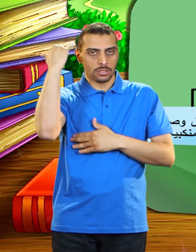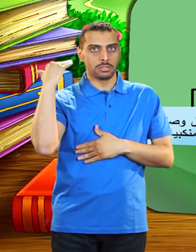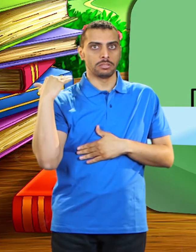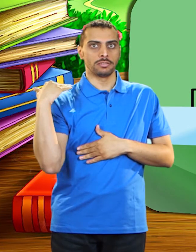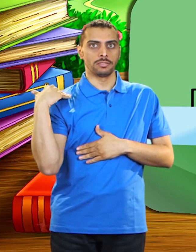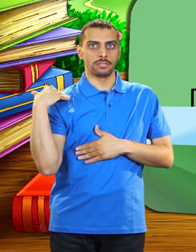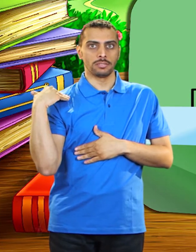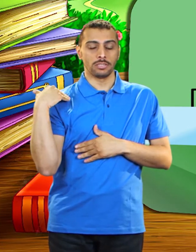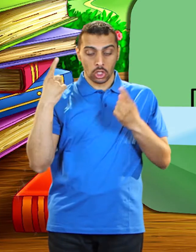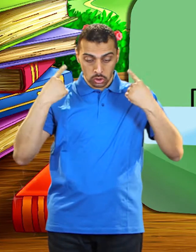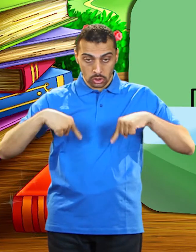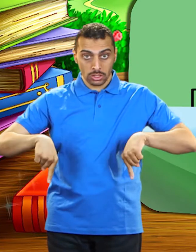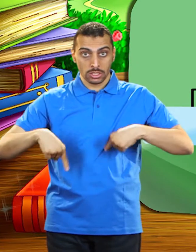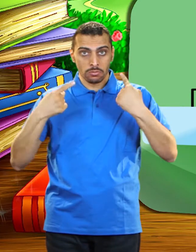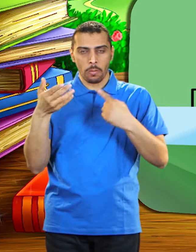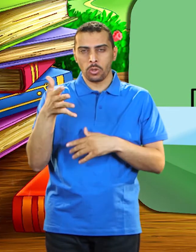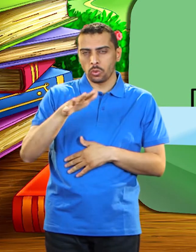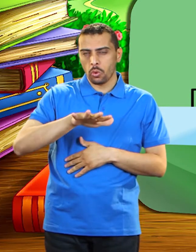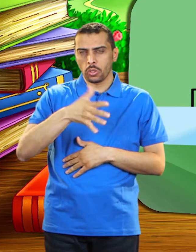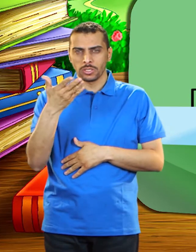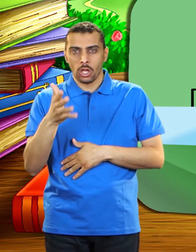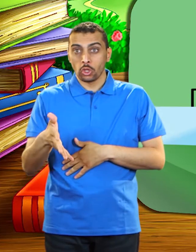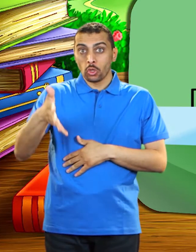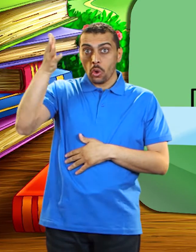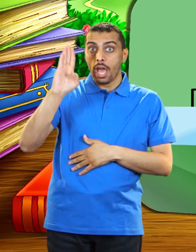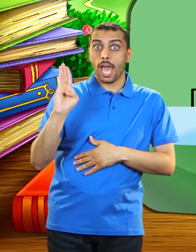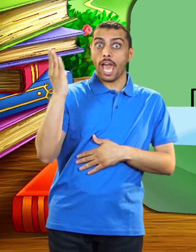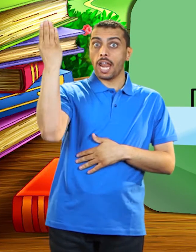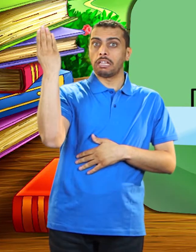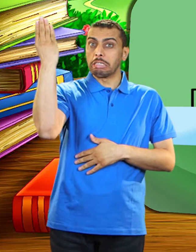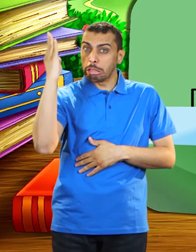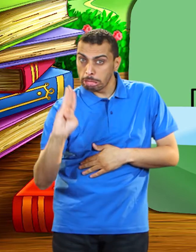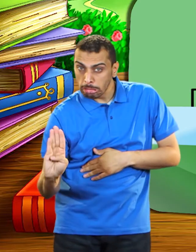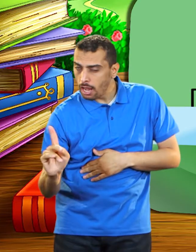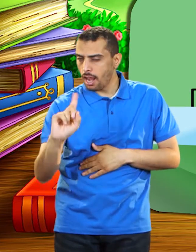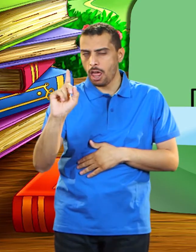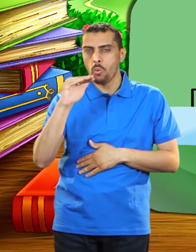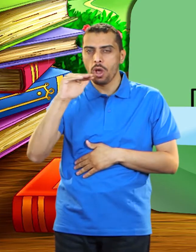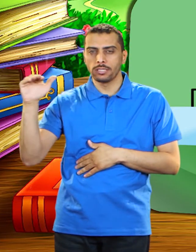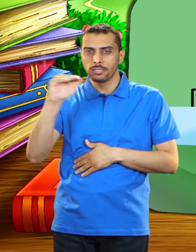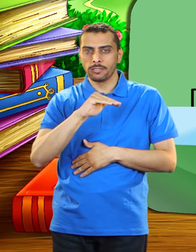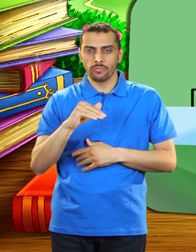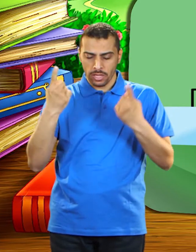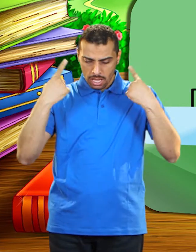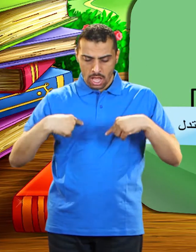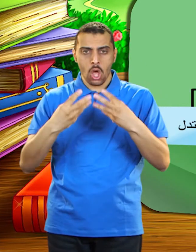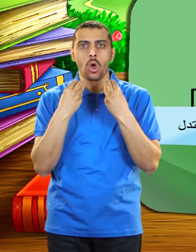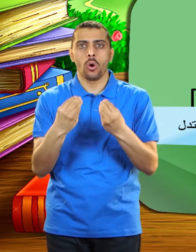وكان جسمه متوسطا بين الطول والقصر حسن الجسم معتدلا في